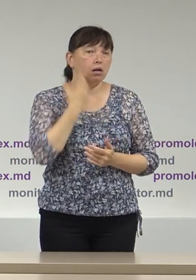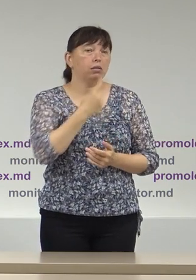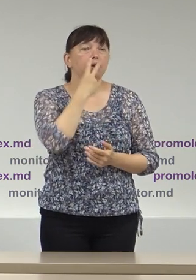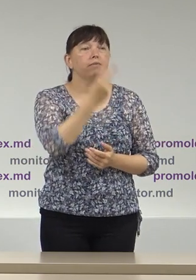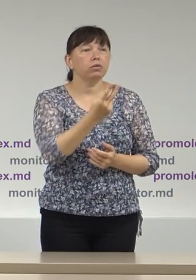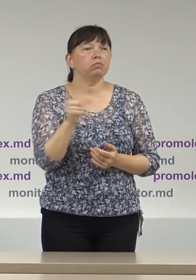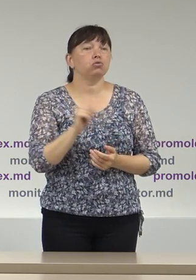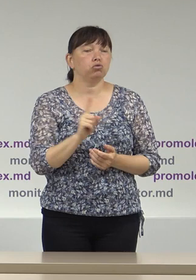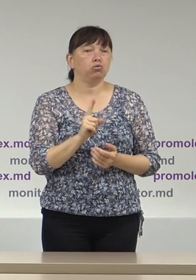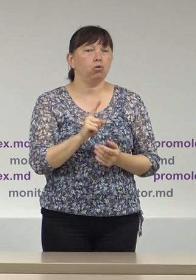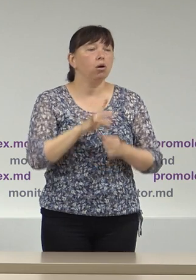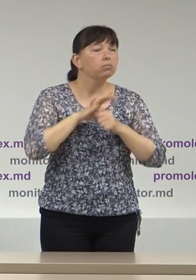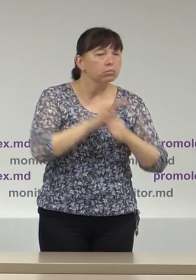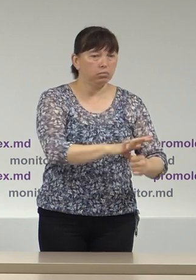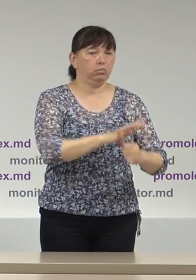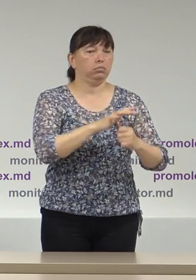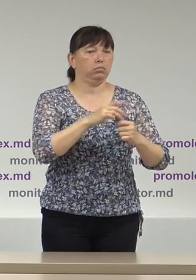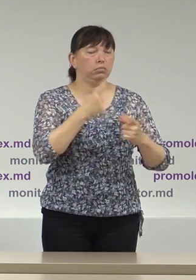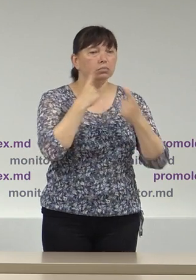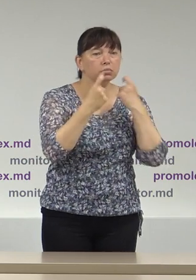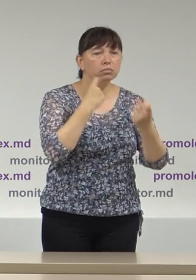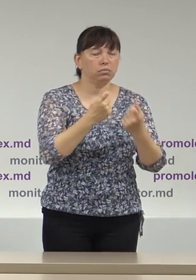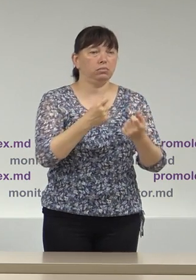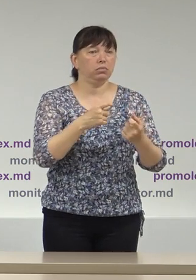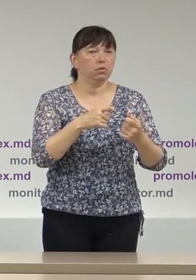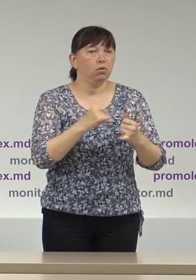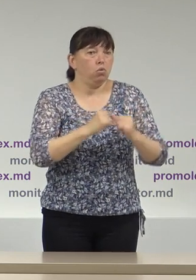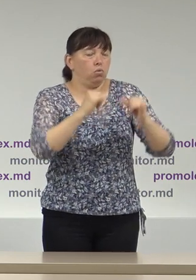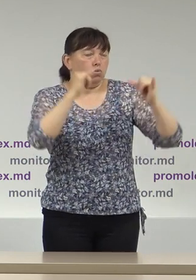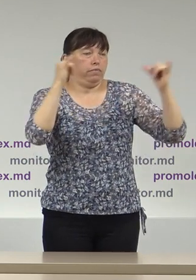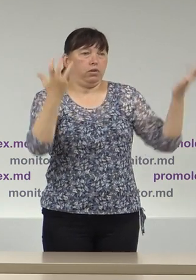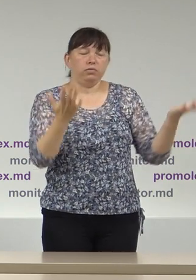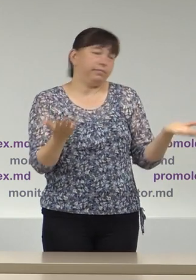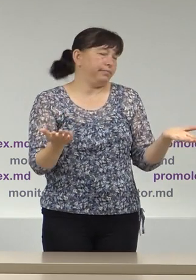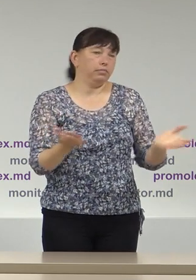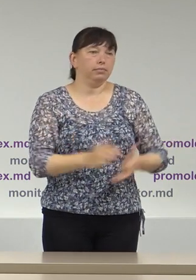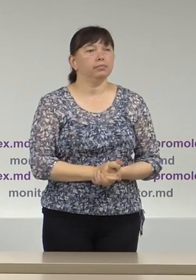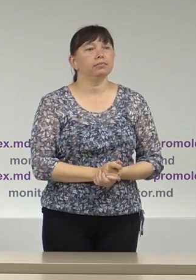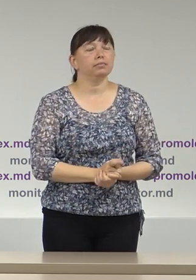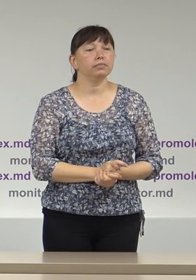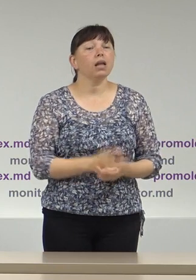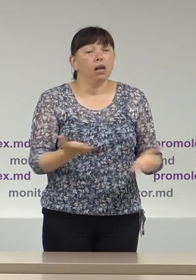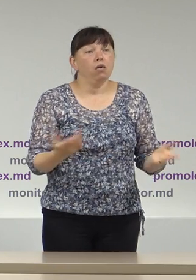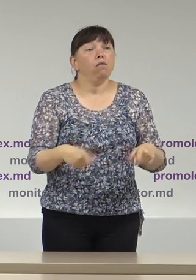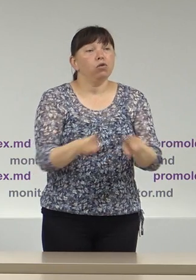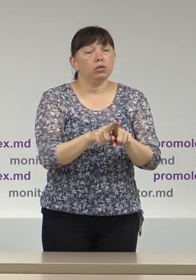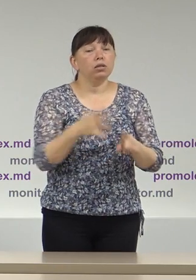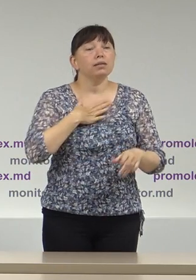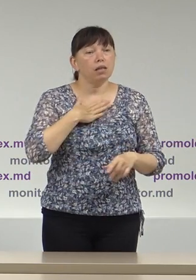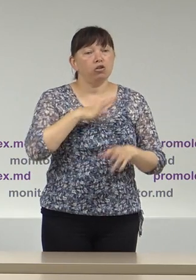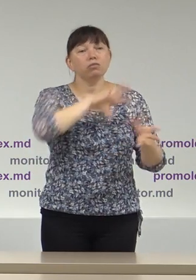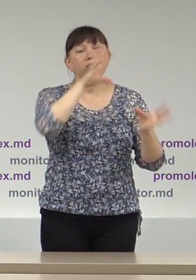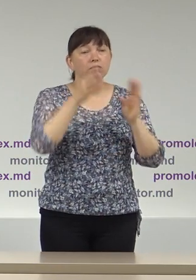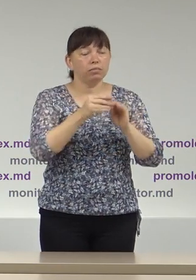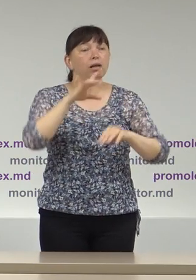că discursul de ură ia tot mai multă amploare deci cam acestea sunt constatările